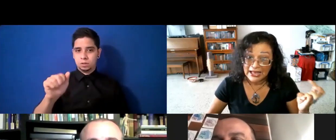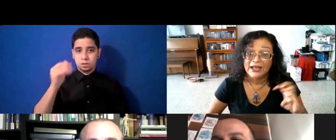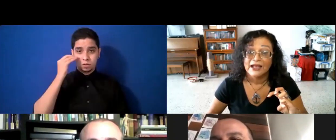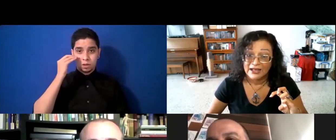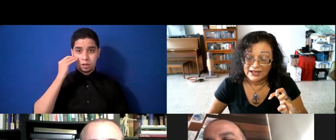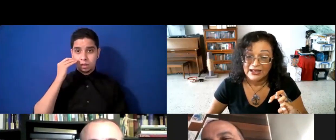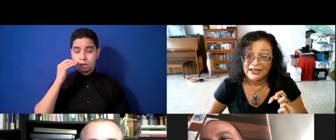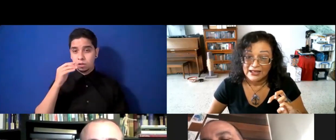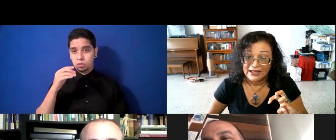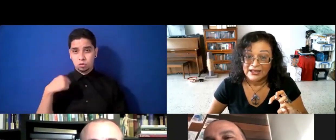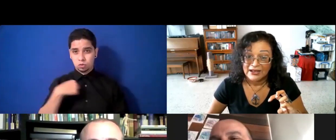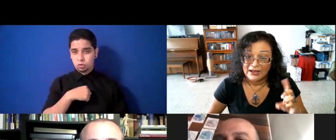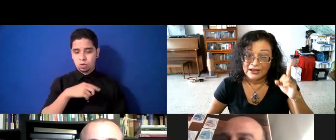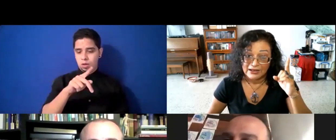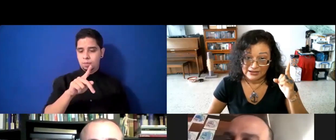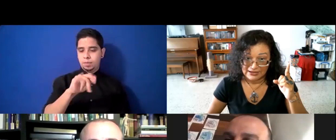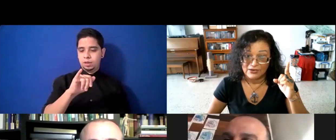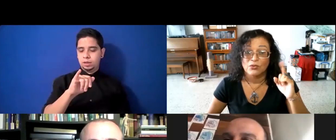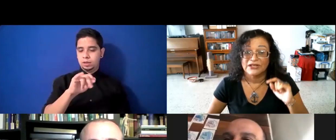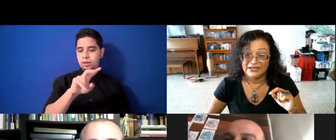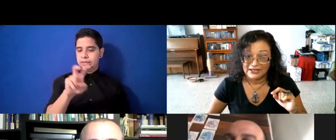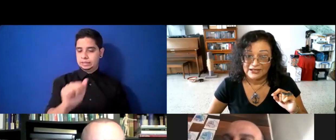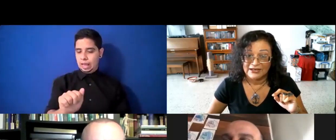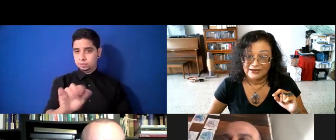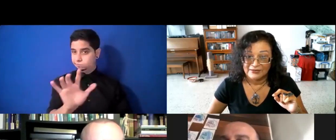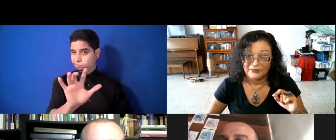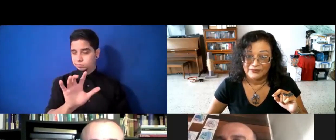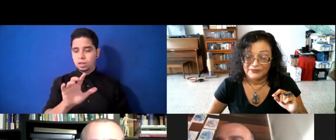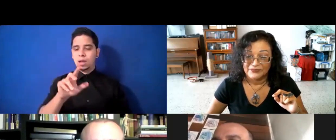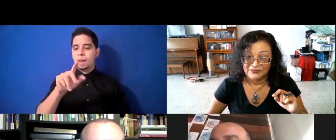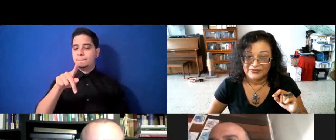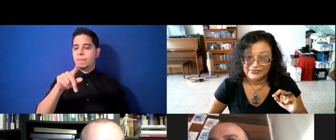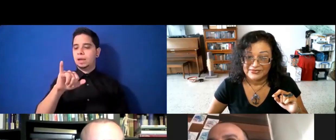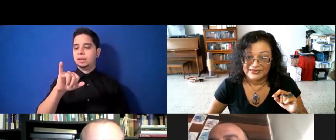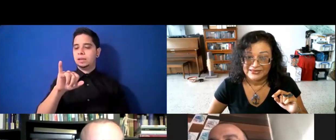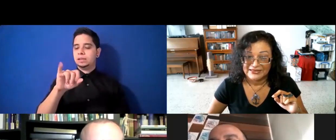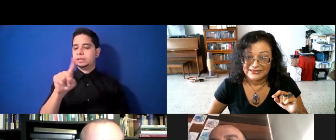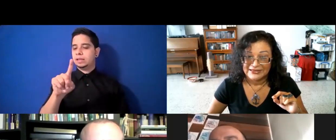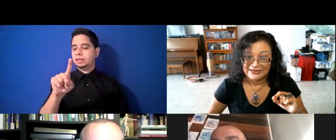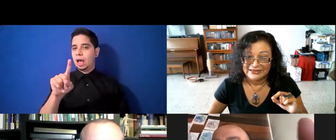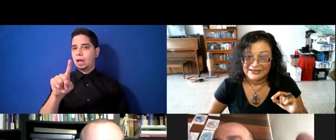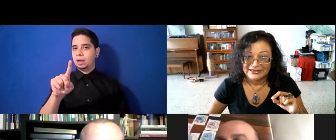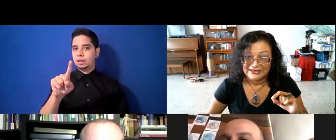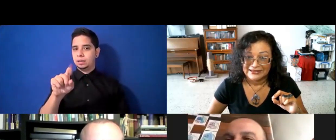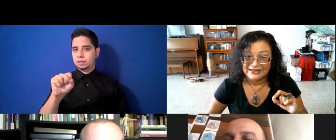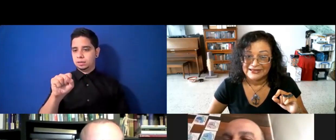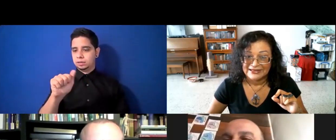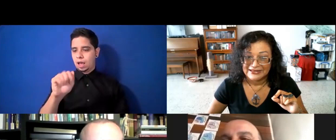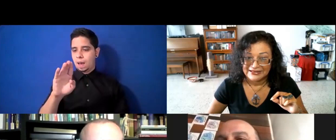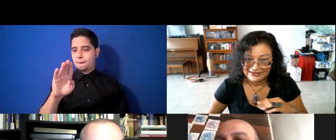-Z, lo escribimos P-I-Z-S. Y como tú decías ahorita, Adriana, P-I-Z, y luego la palabra